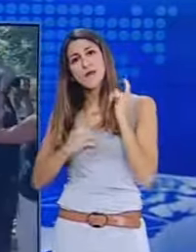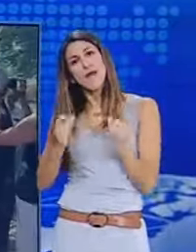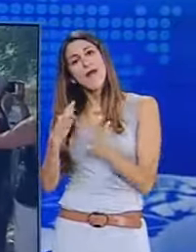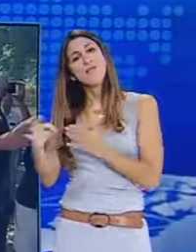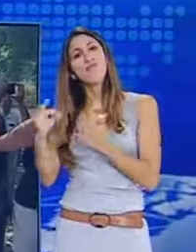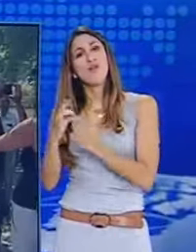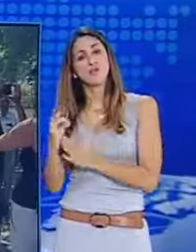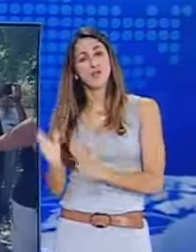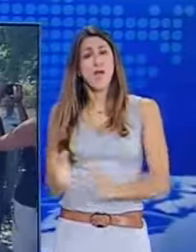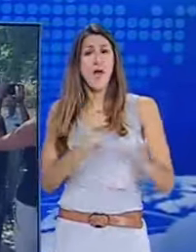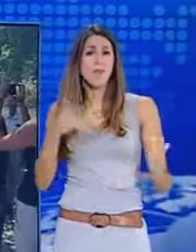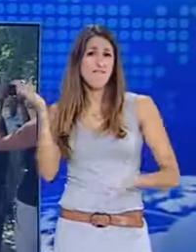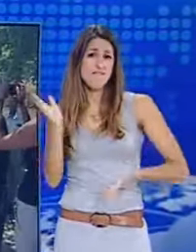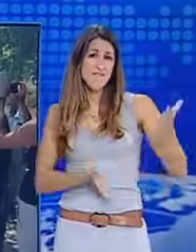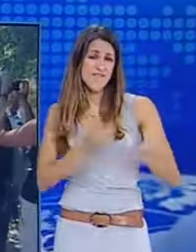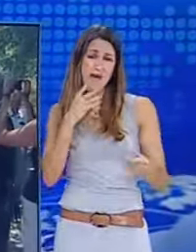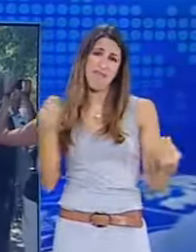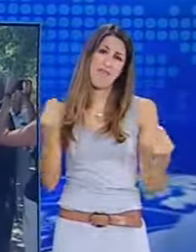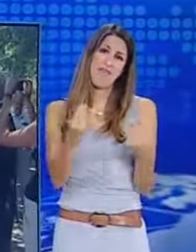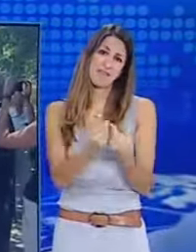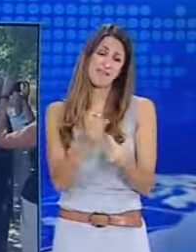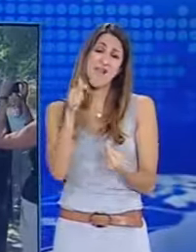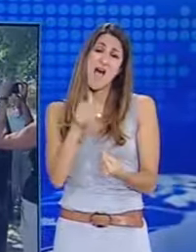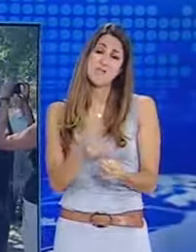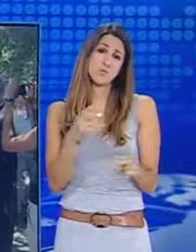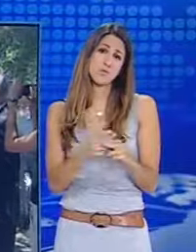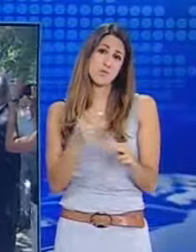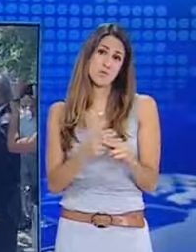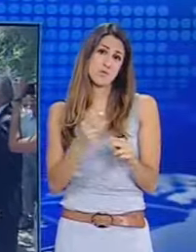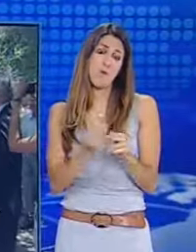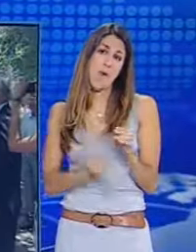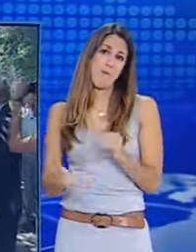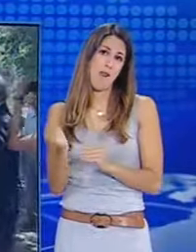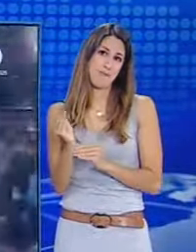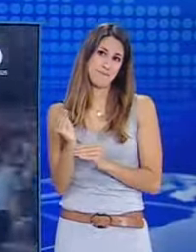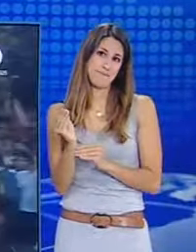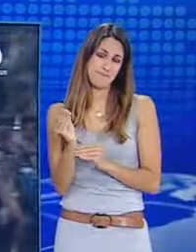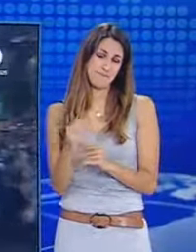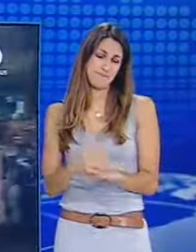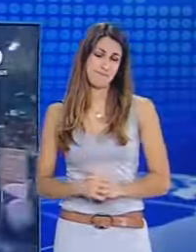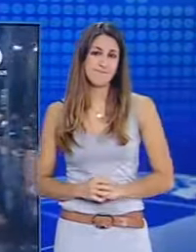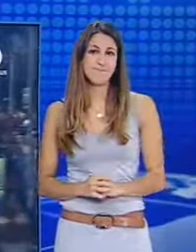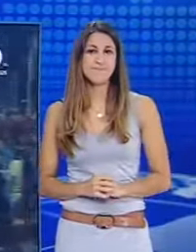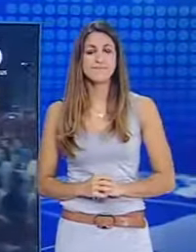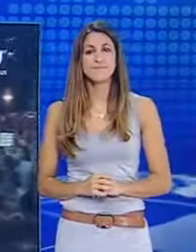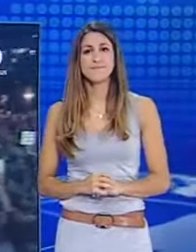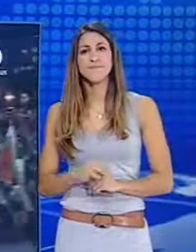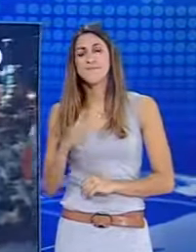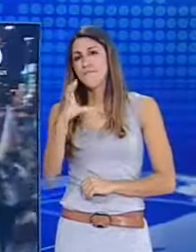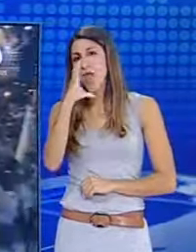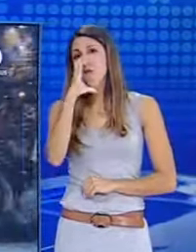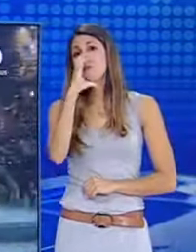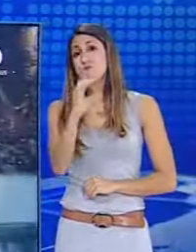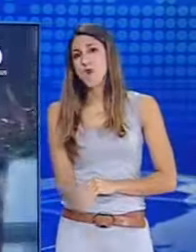και η βία δεν είναι λύση ούτου απάντηση, είναι ίσως το πιο σκοτεινό κομμάτι του προβλήματος. Με τη βία απομάκρυνε η αστυνομία